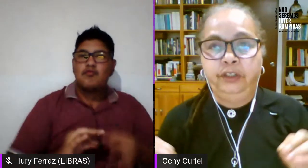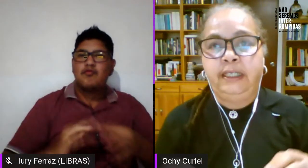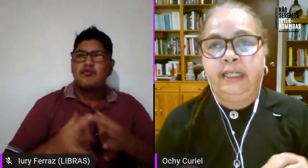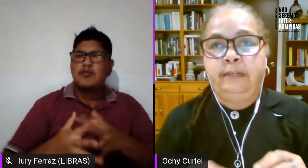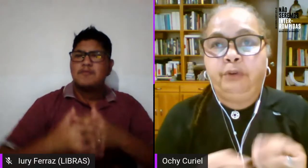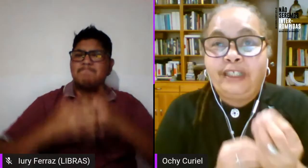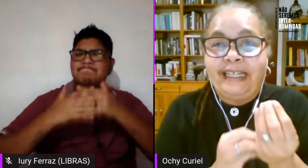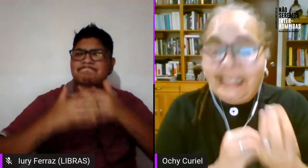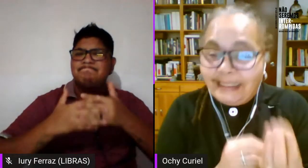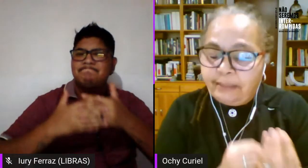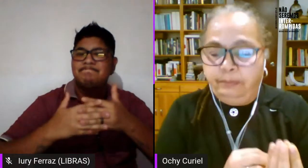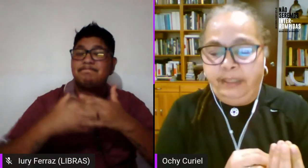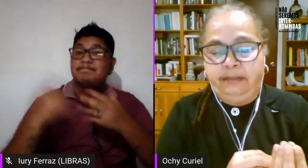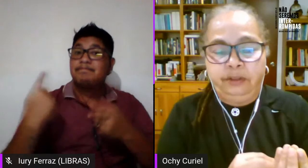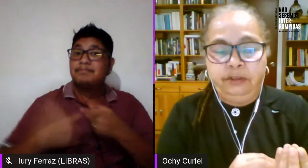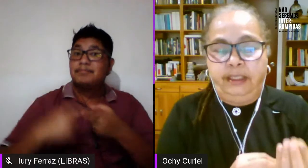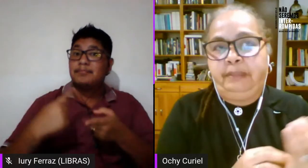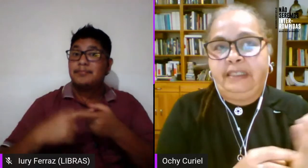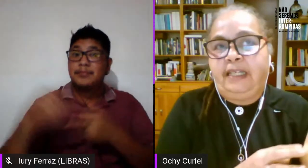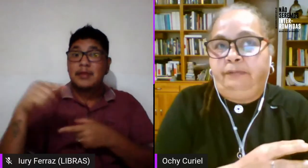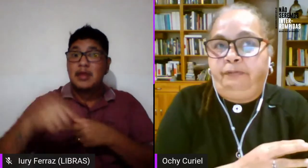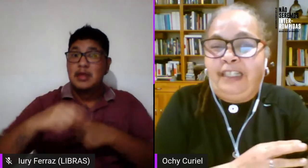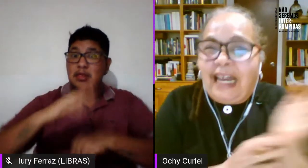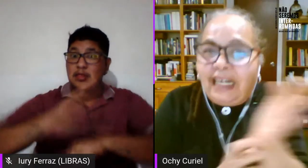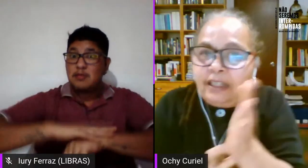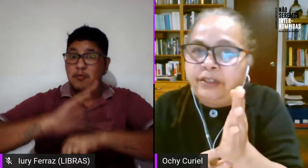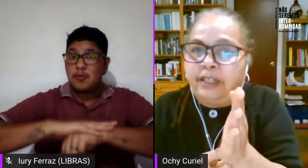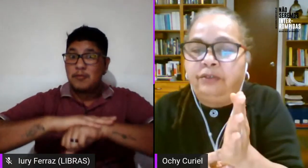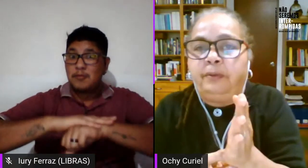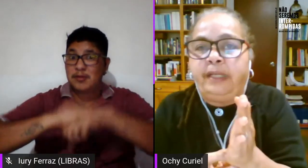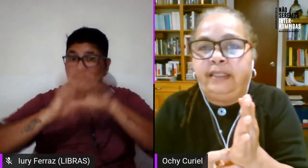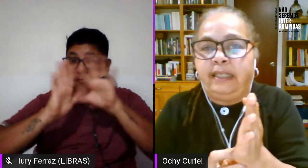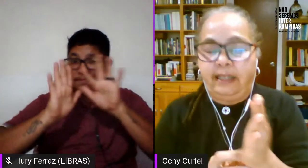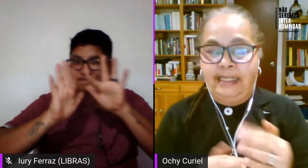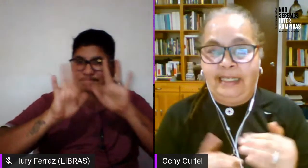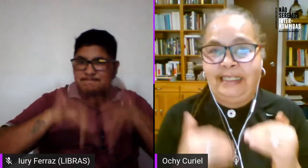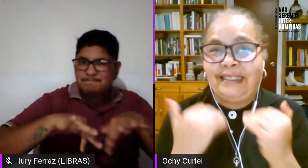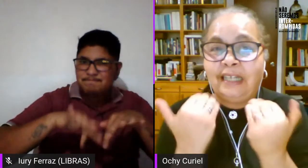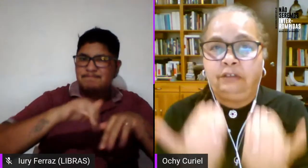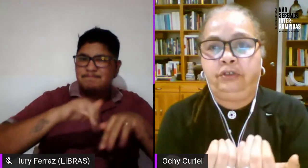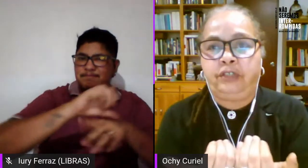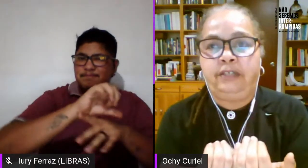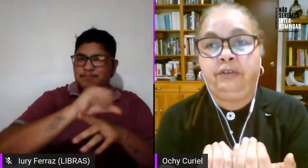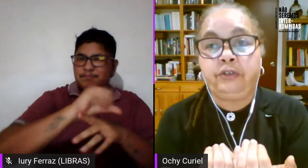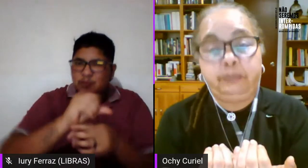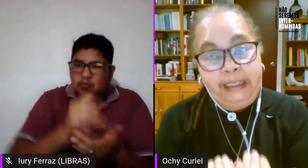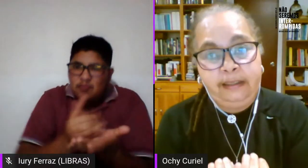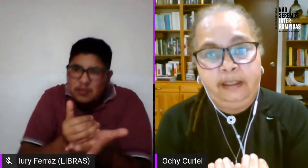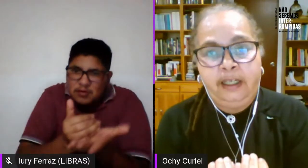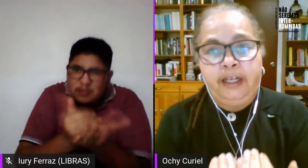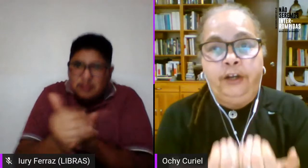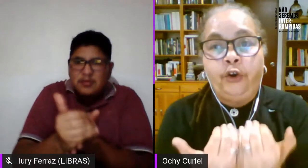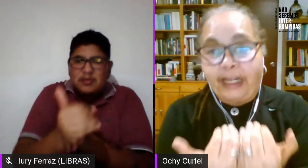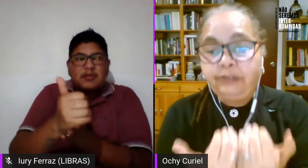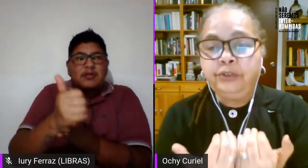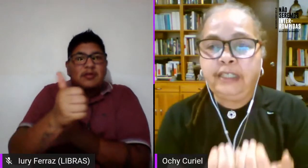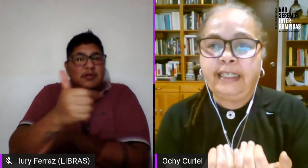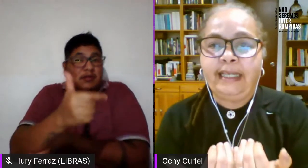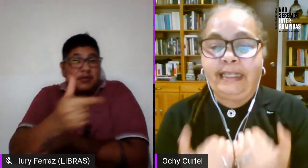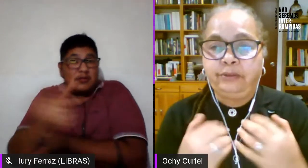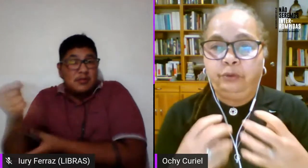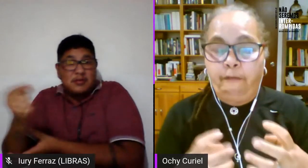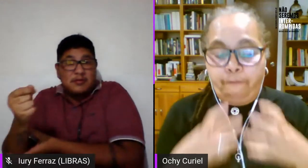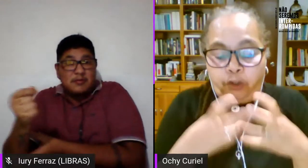¿no? porque en ese momento finales de los años 90 e iniciando los años 2000 lo que